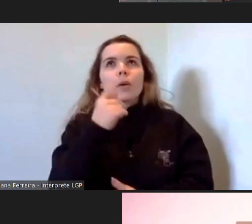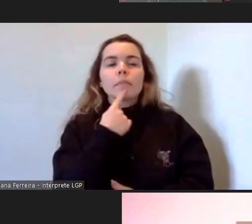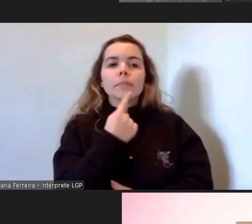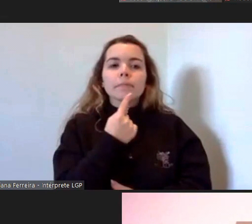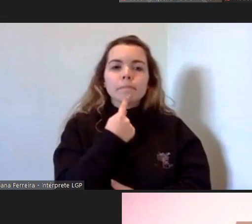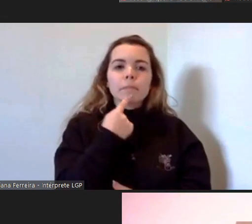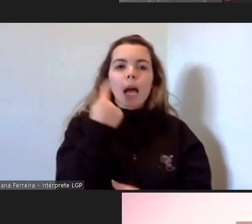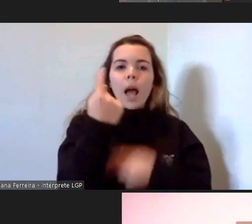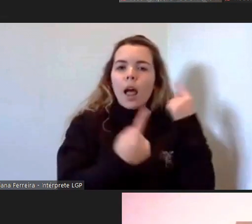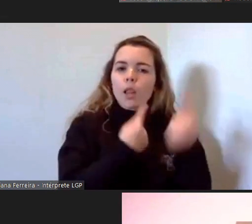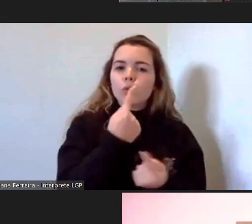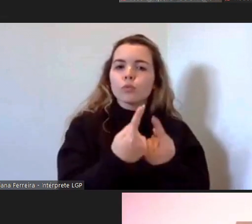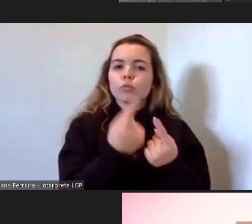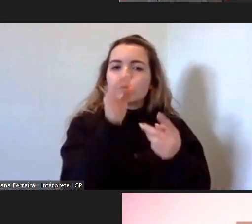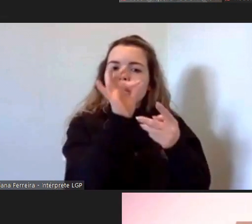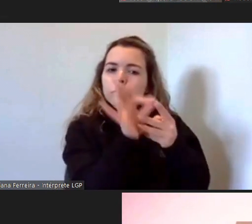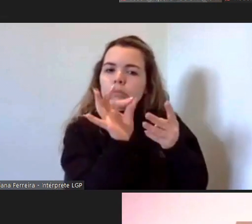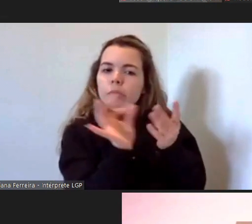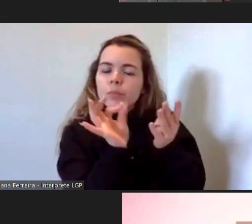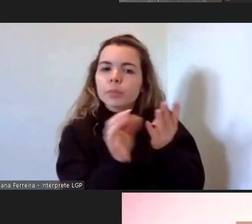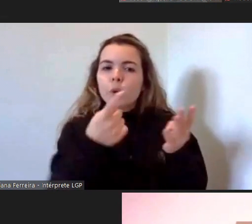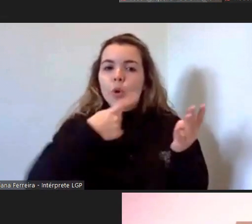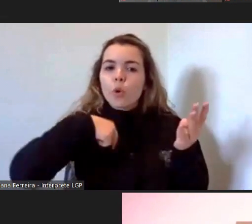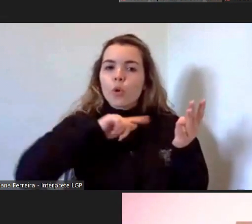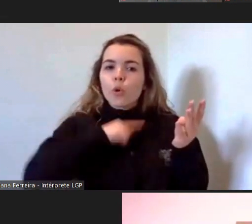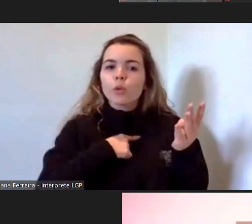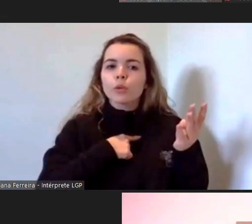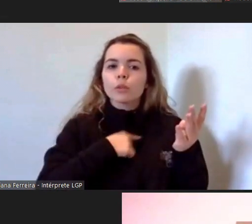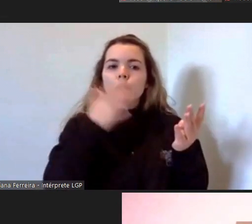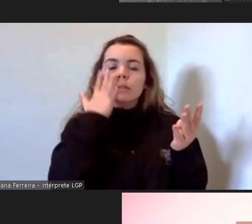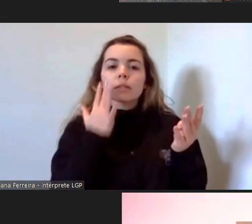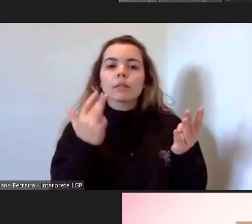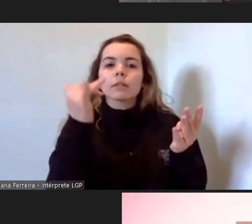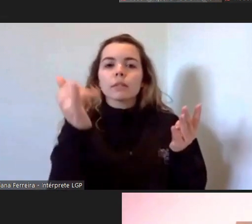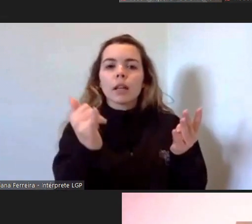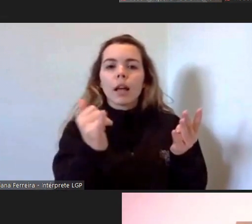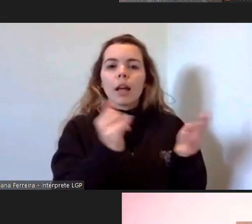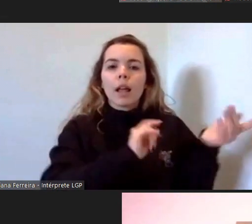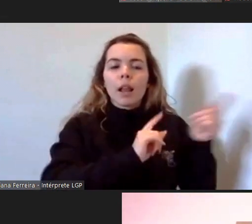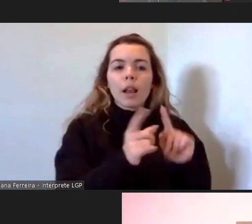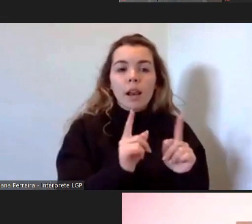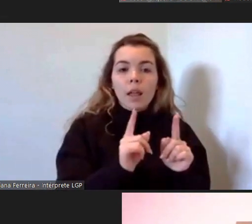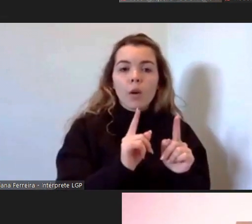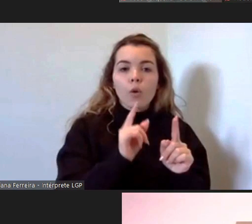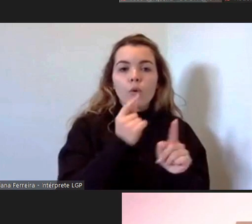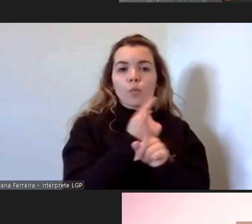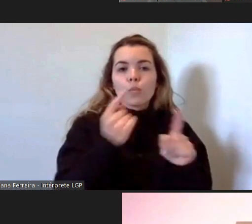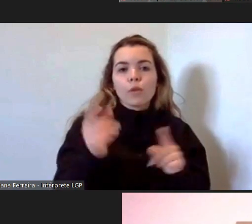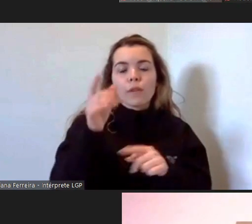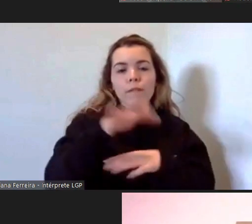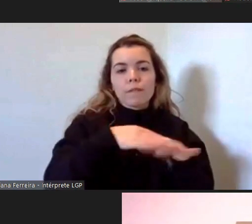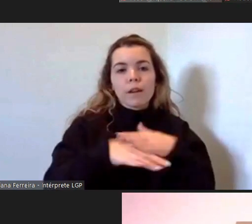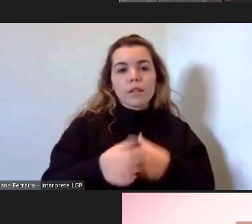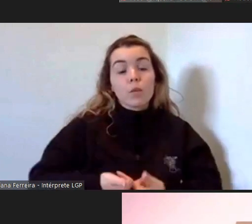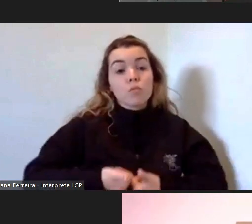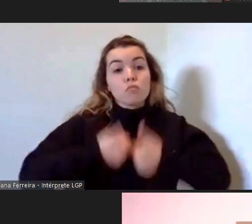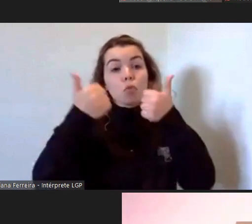pontos que eventualmente em que não precisamos de entrar porque outros o fazem melhor ou de outra forma mais